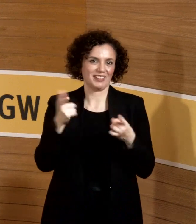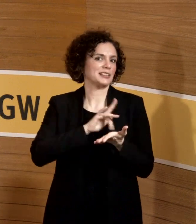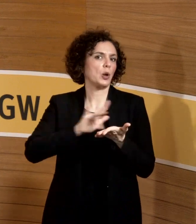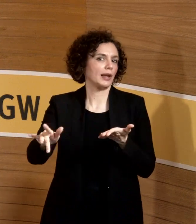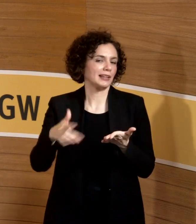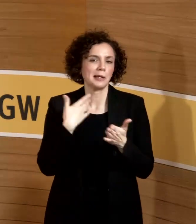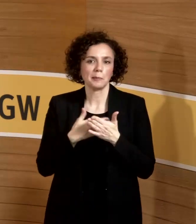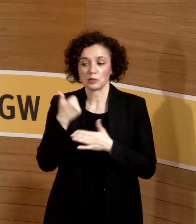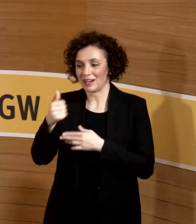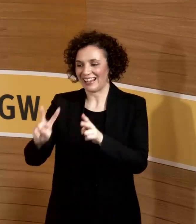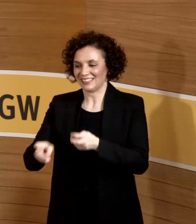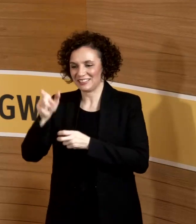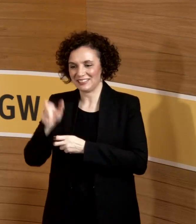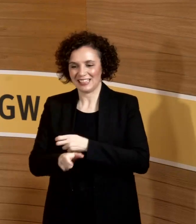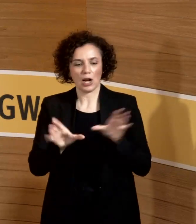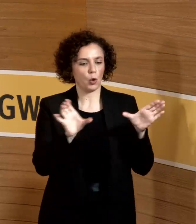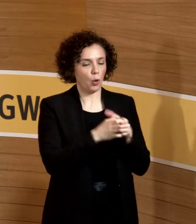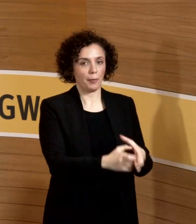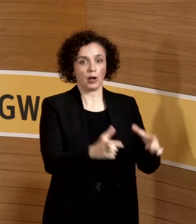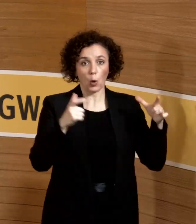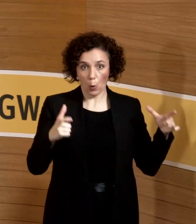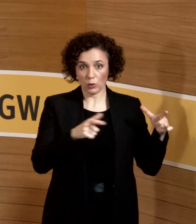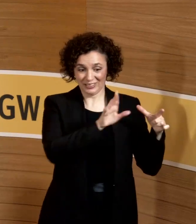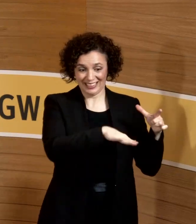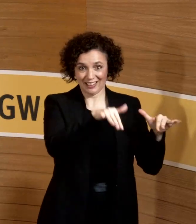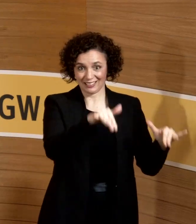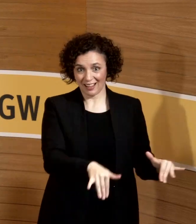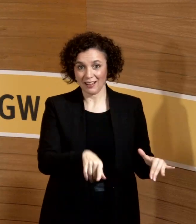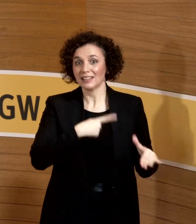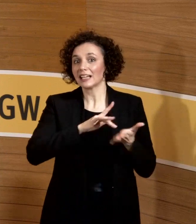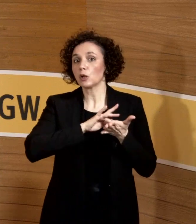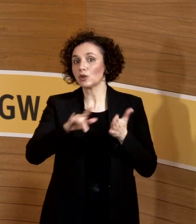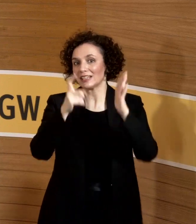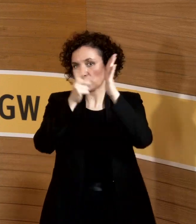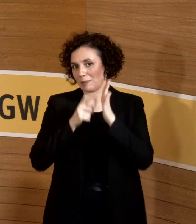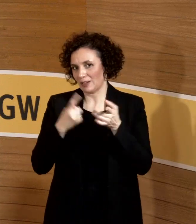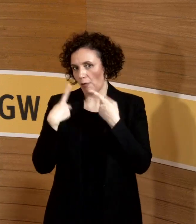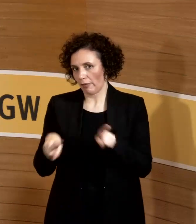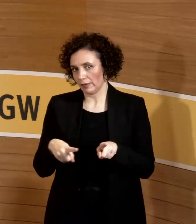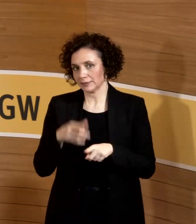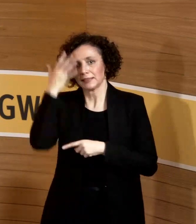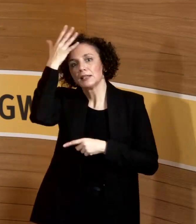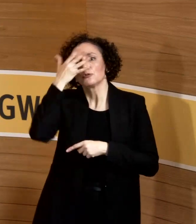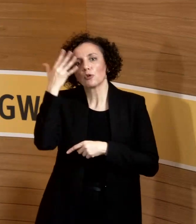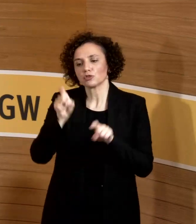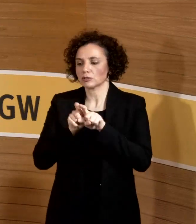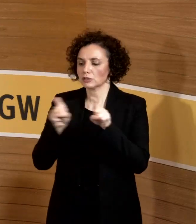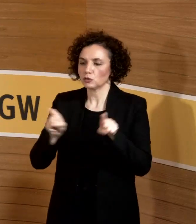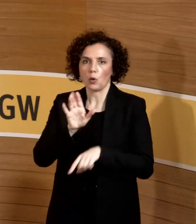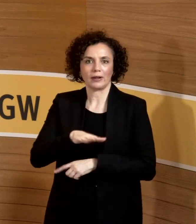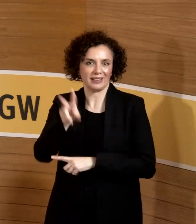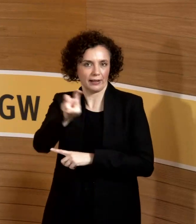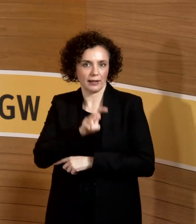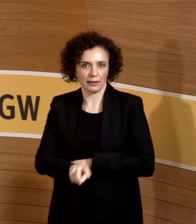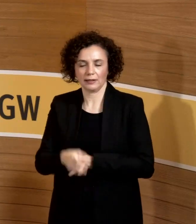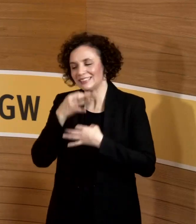große Kindergruppe betreut, sind die hygienischen Bedingungen nicht so, als wenn ich auf der Station in der Kinderklinik unter allem Hygiene,